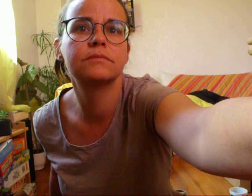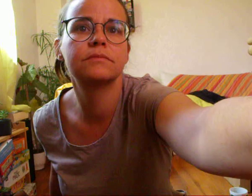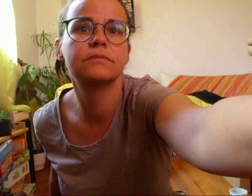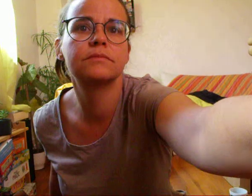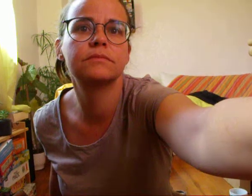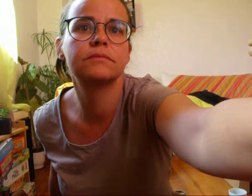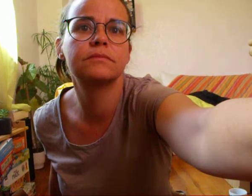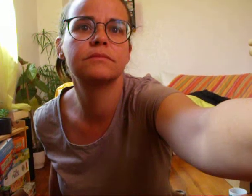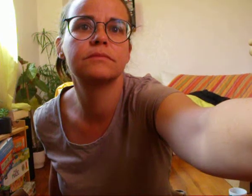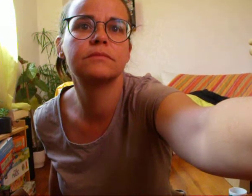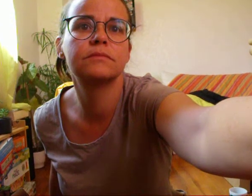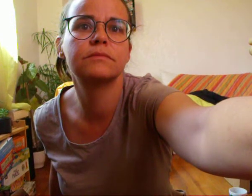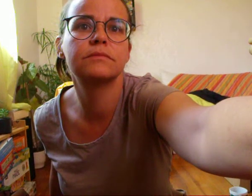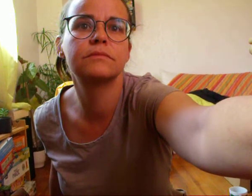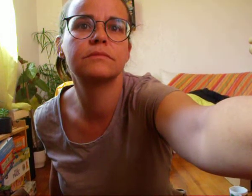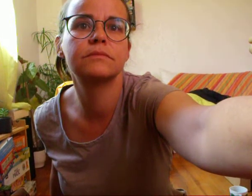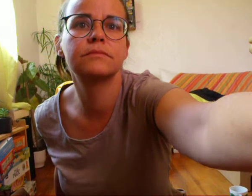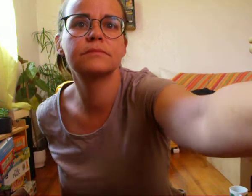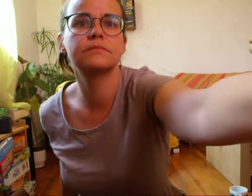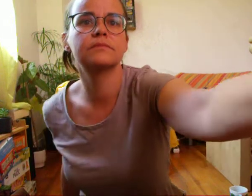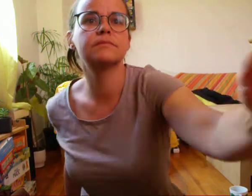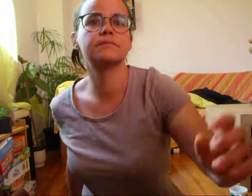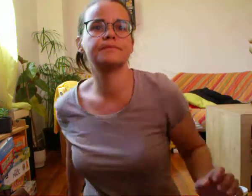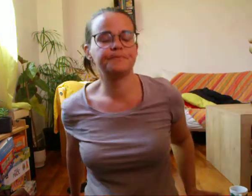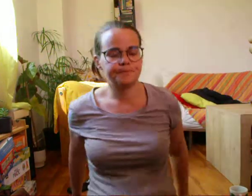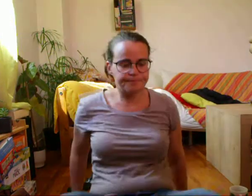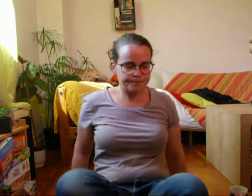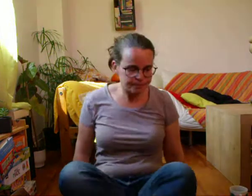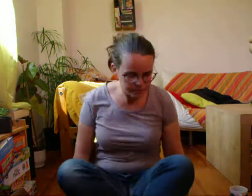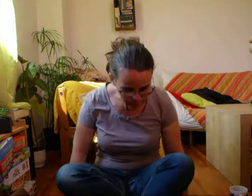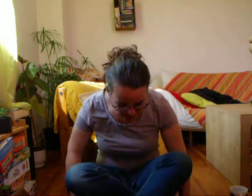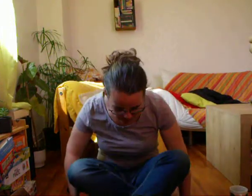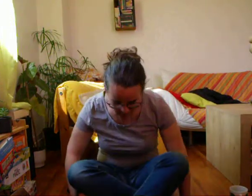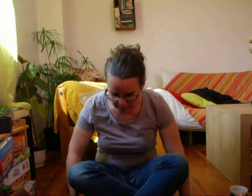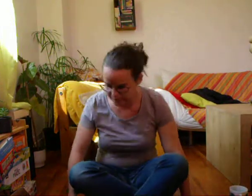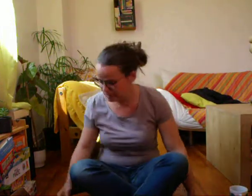C'est parti